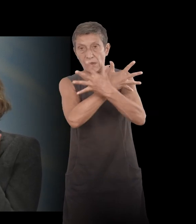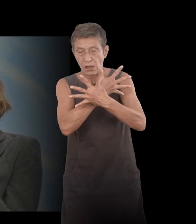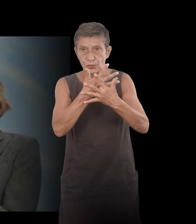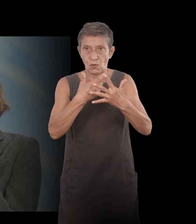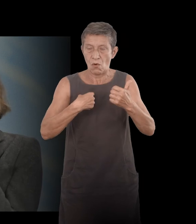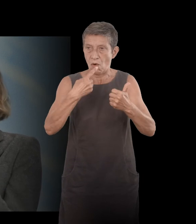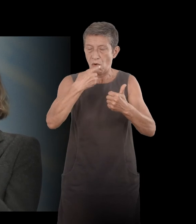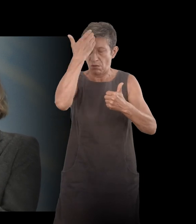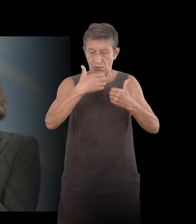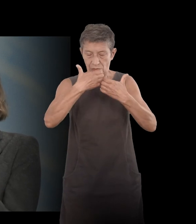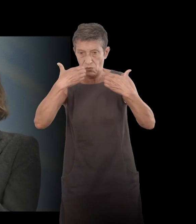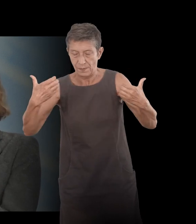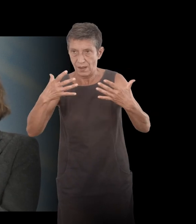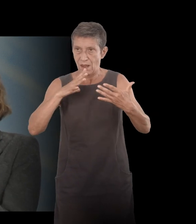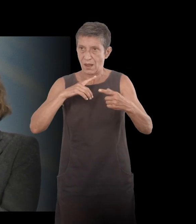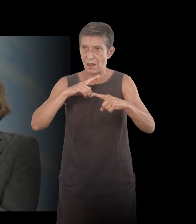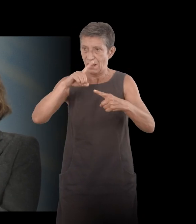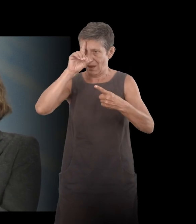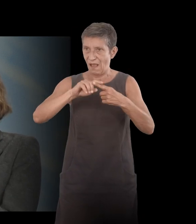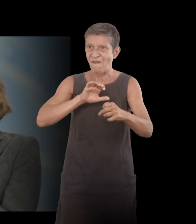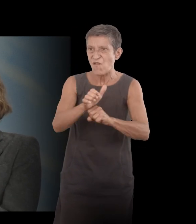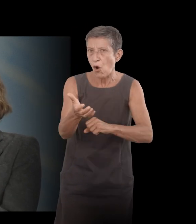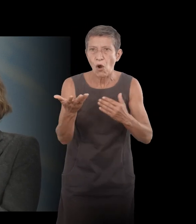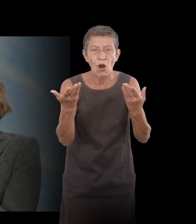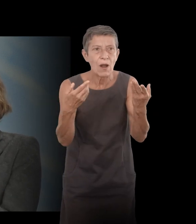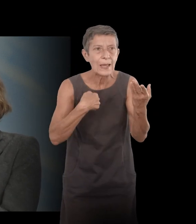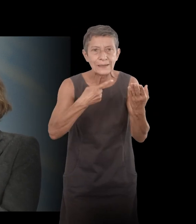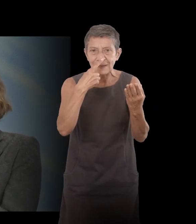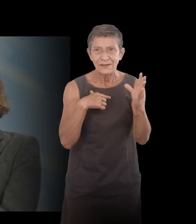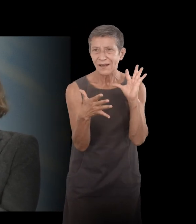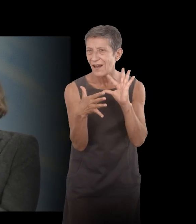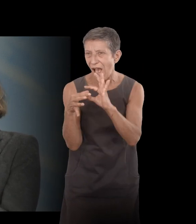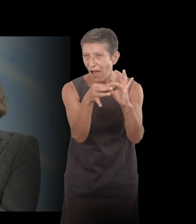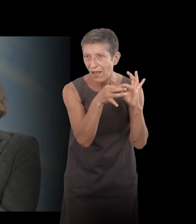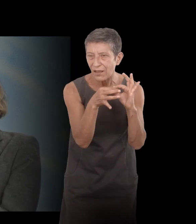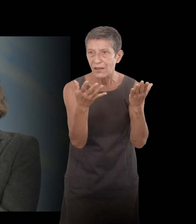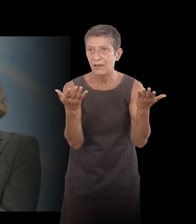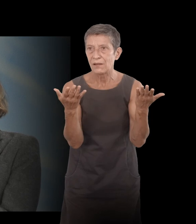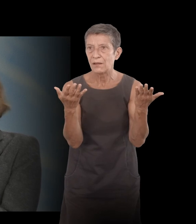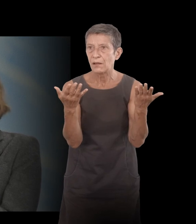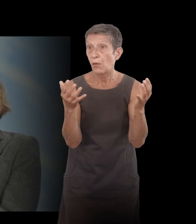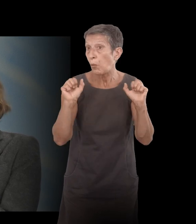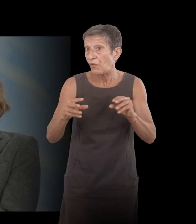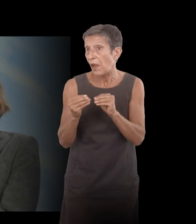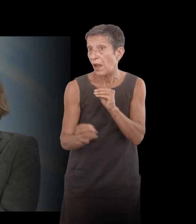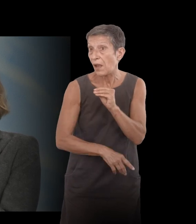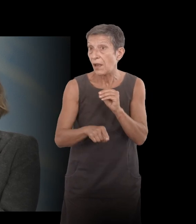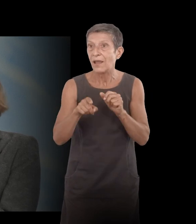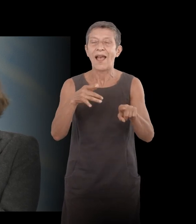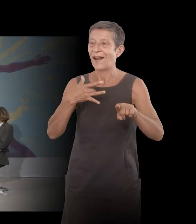du viol des choses comme ça pour moi c'était lié et j'aurais pu ne pas en parler du tout les règles c'est très intéressant sur les règles oui puisqu